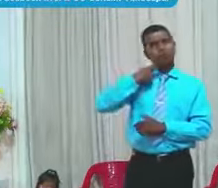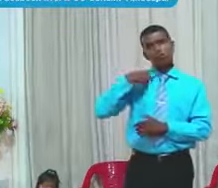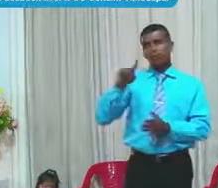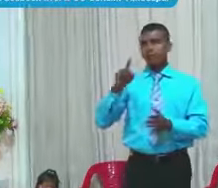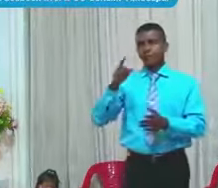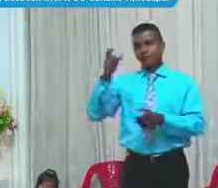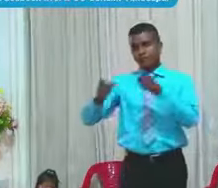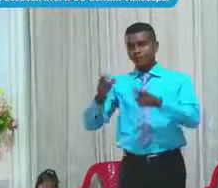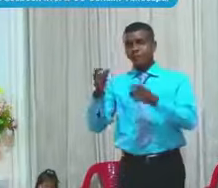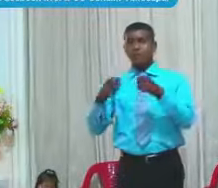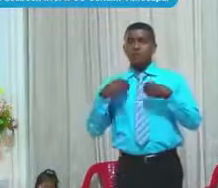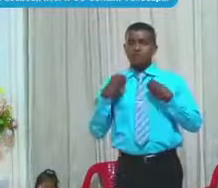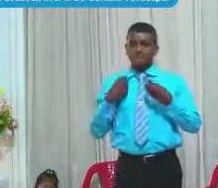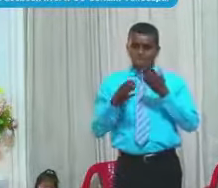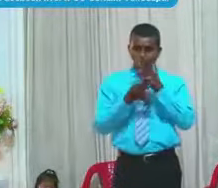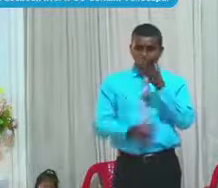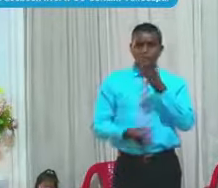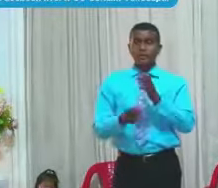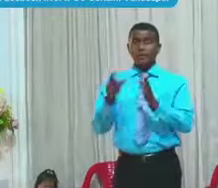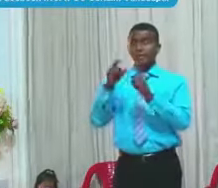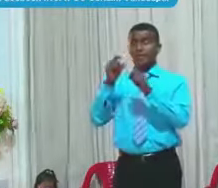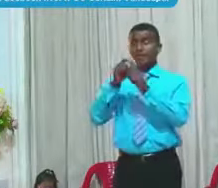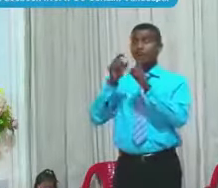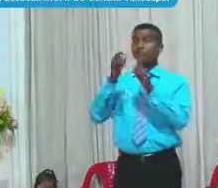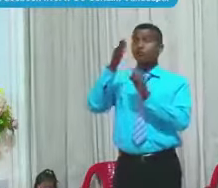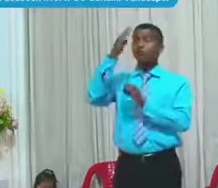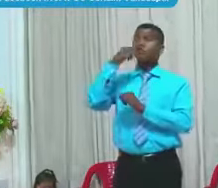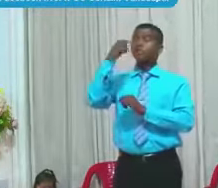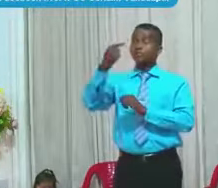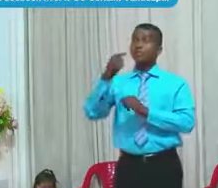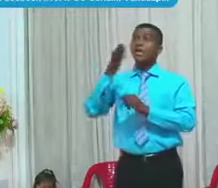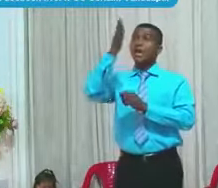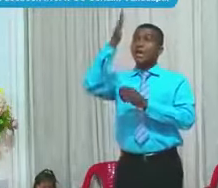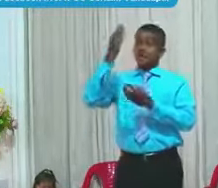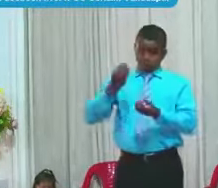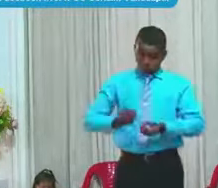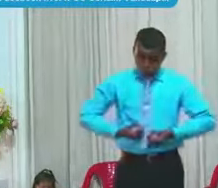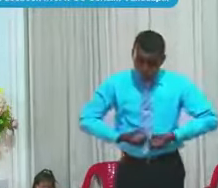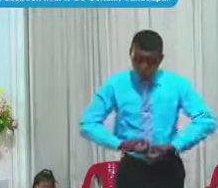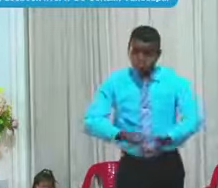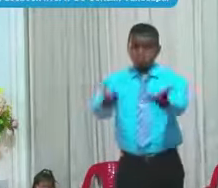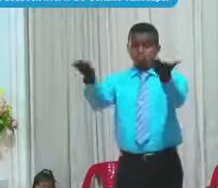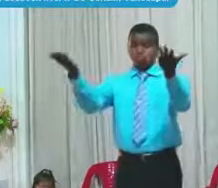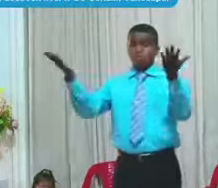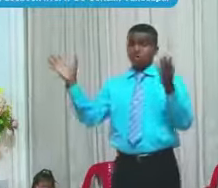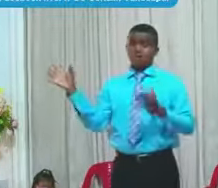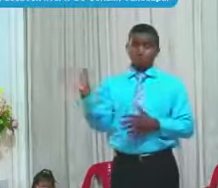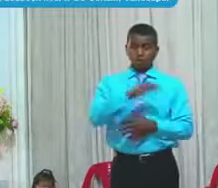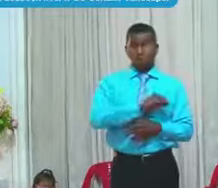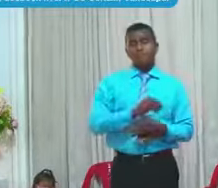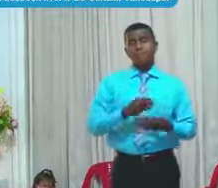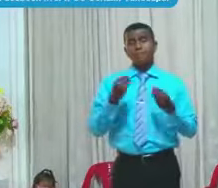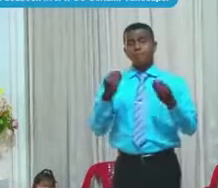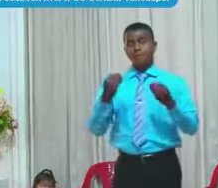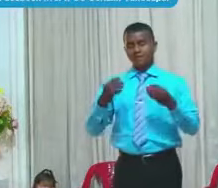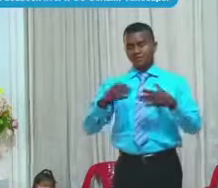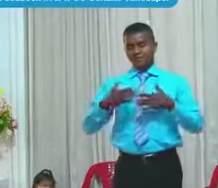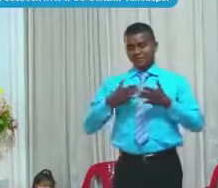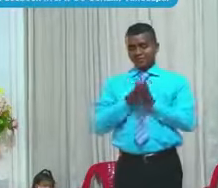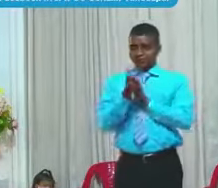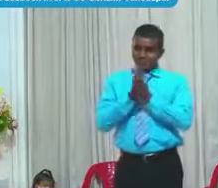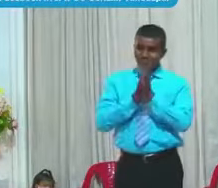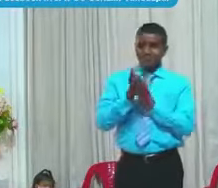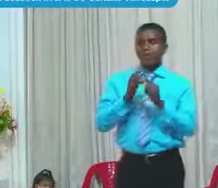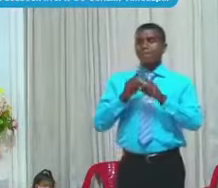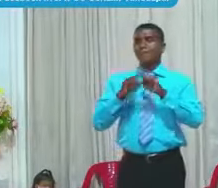pobre La palabra De Dios Dice Él nos da Todo en abundancia Para que lo disfrutemos Lo que pasa Es que el